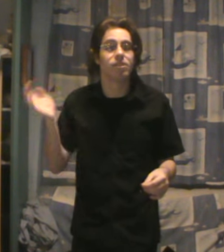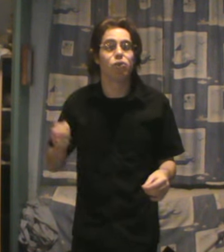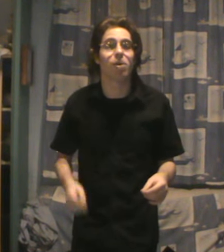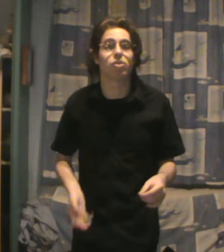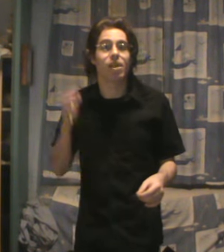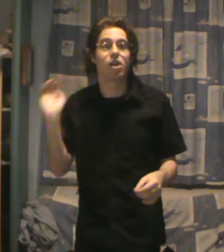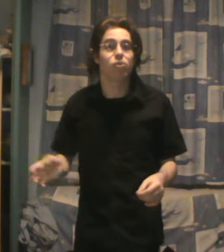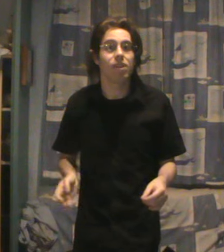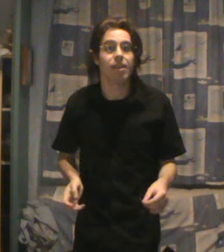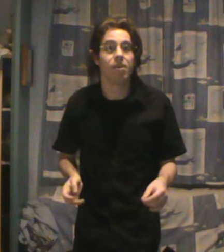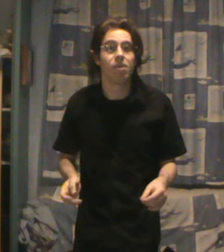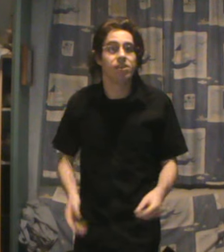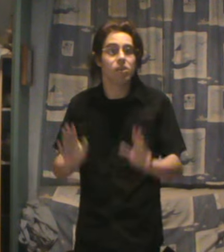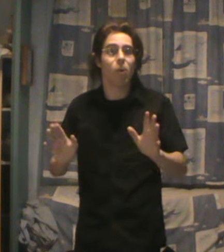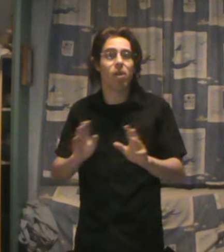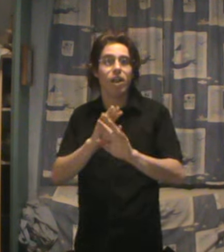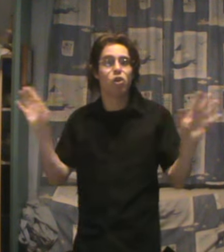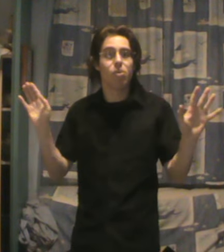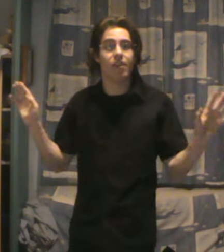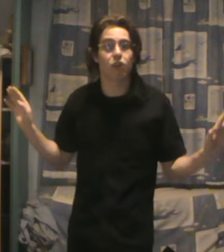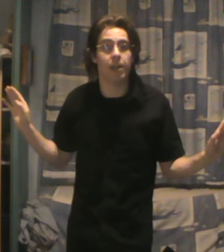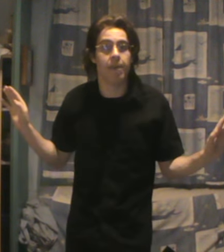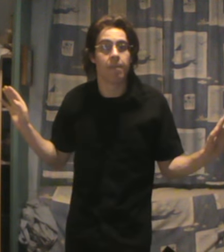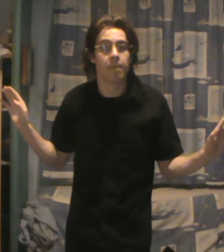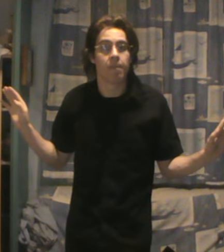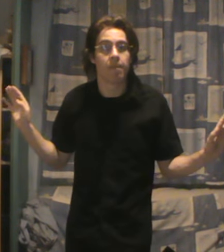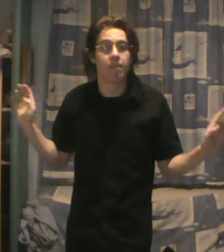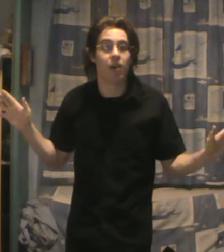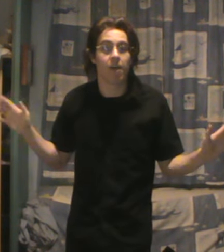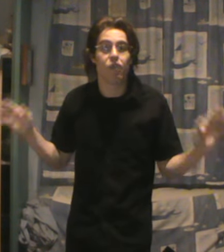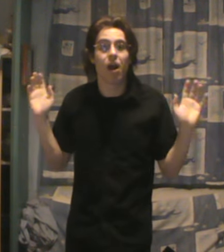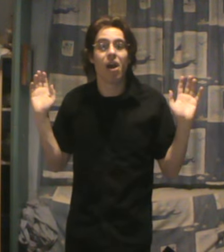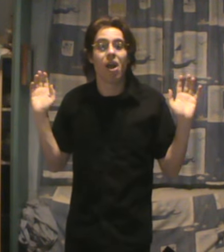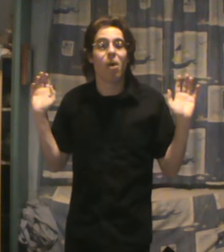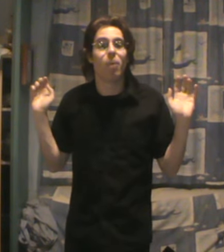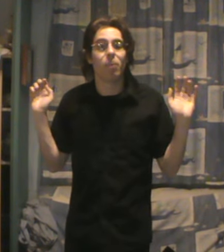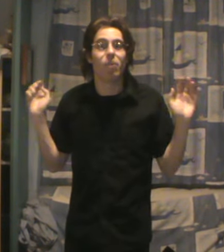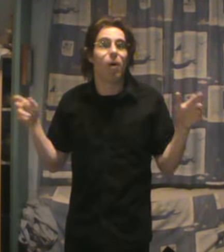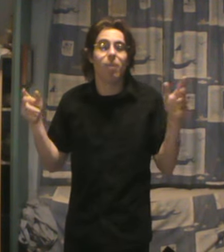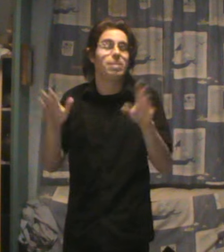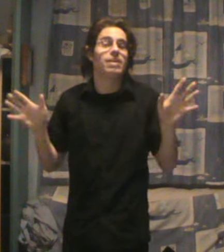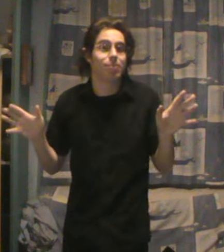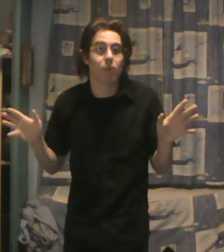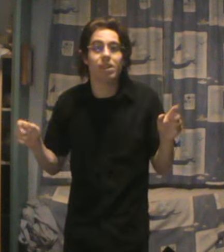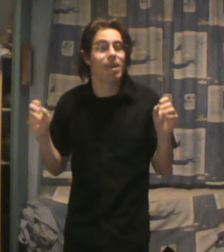6 jours par semaine, toute l'année. Sinon, l'économie va être ruinée. Voilà. Voilà. C'est pas ce qu'on dit, mais